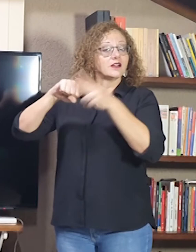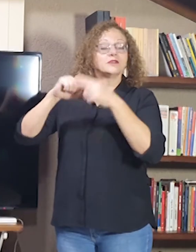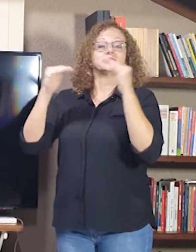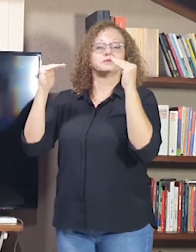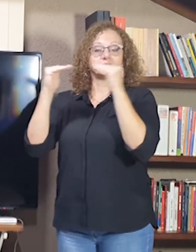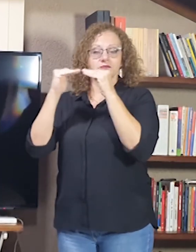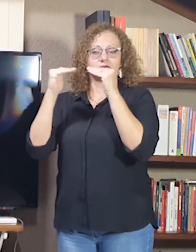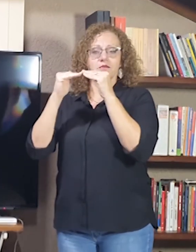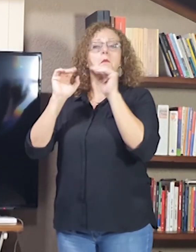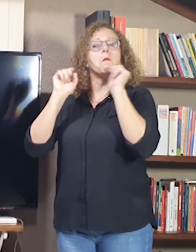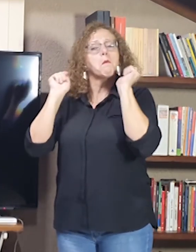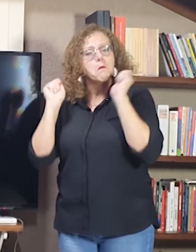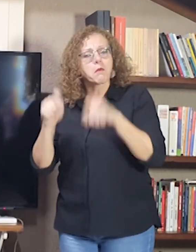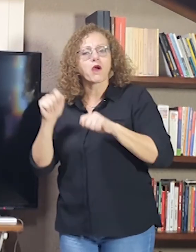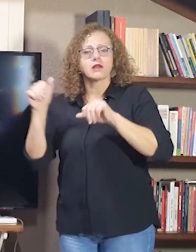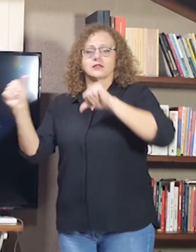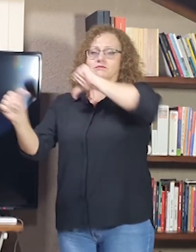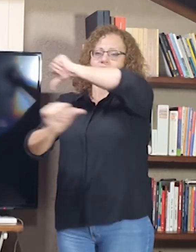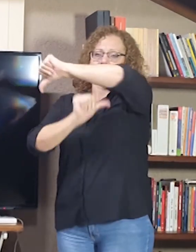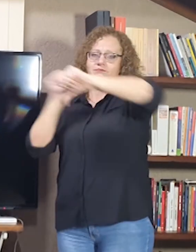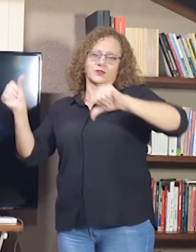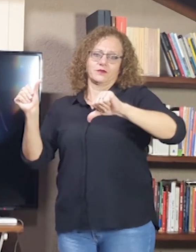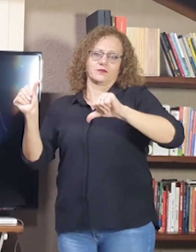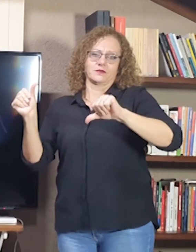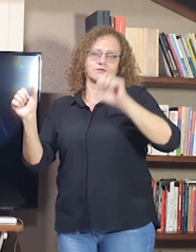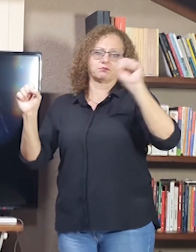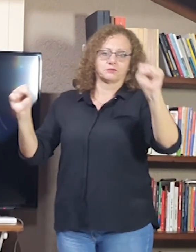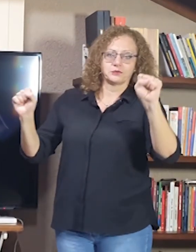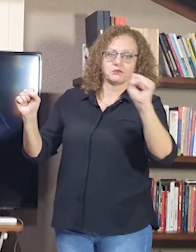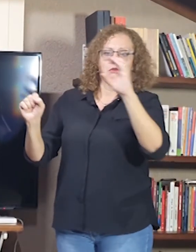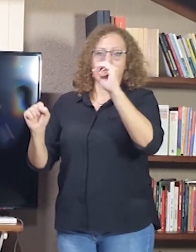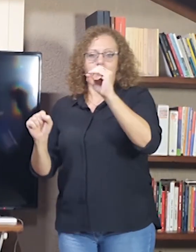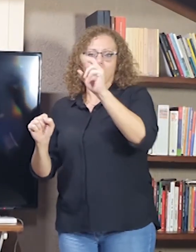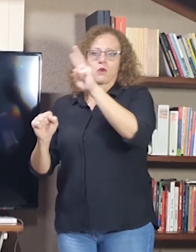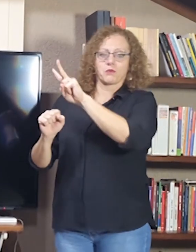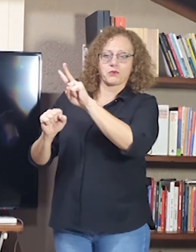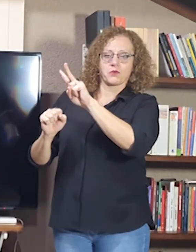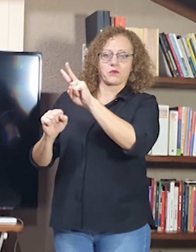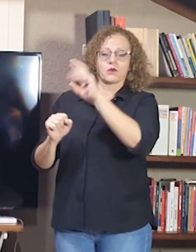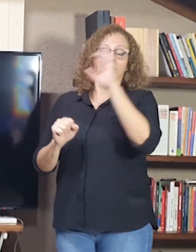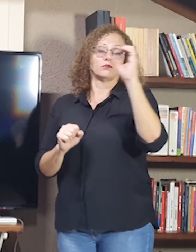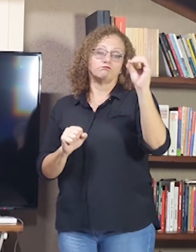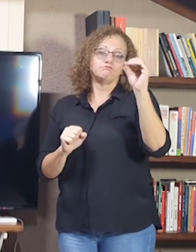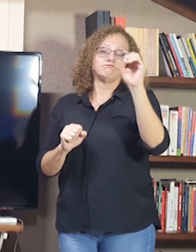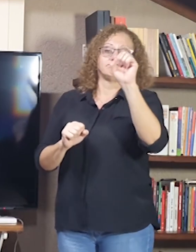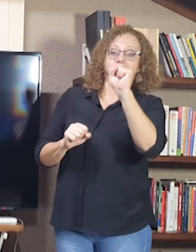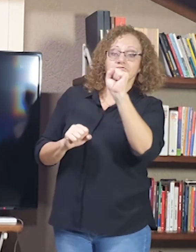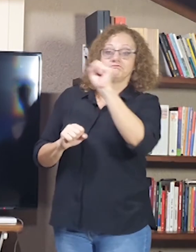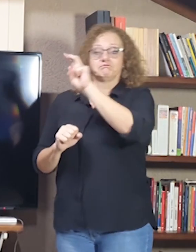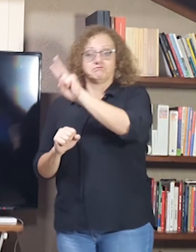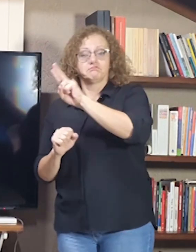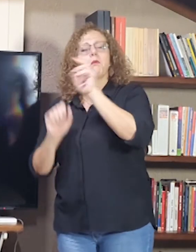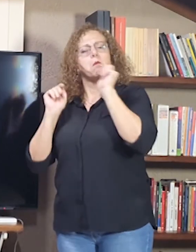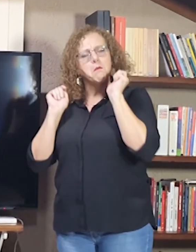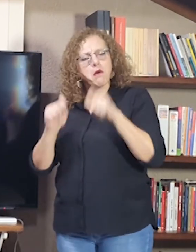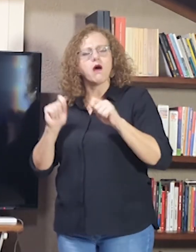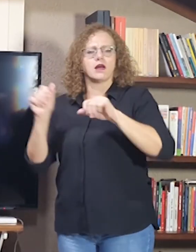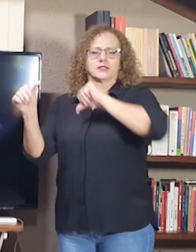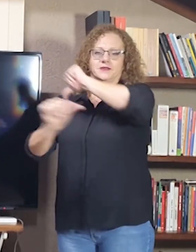concordância. Eu posso ter essa alternância quanto à estrutura ali. Não fico apenas